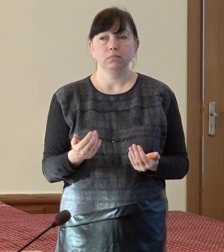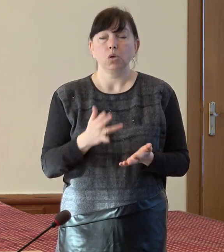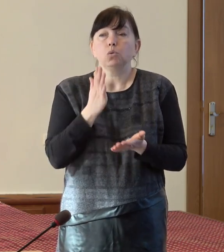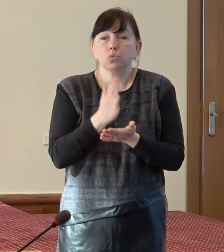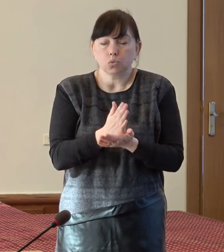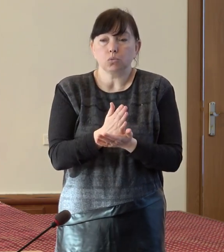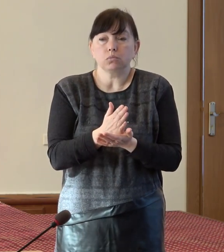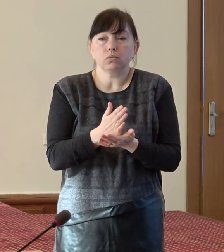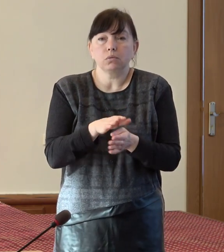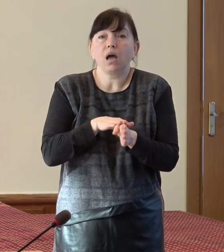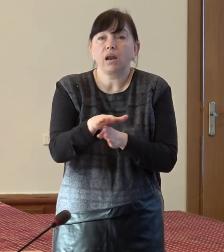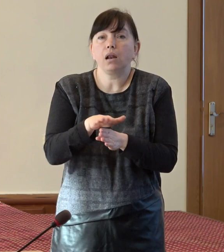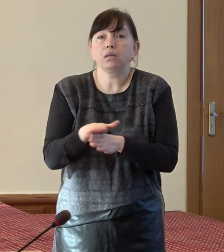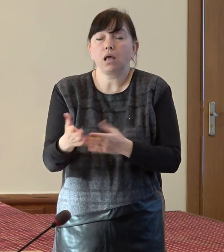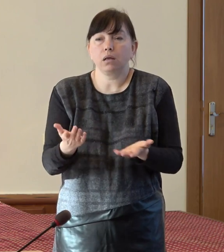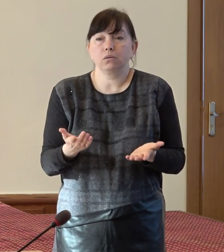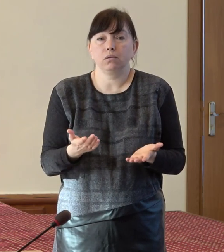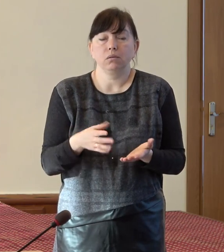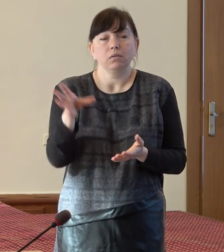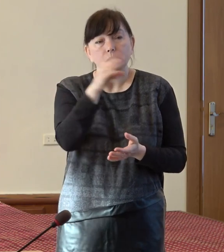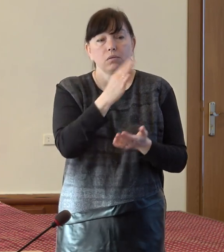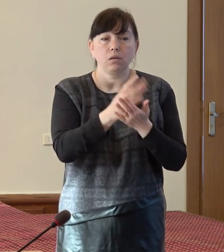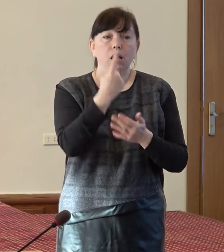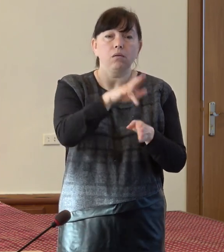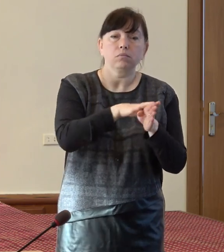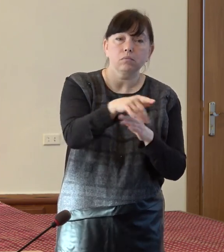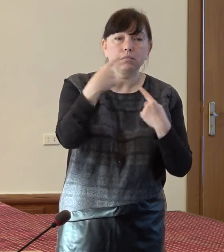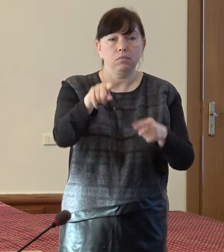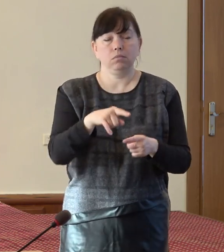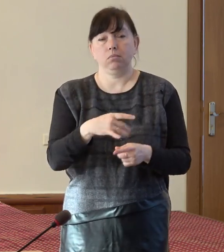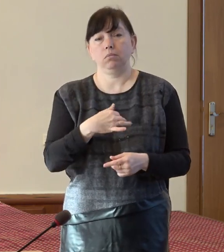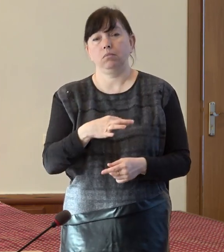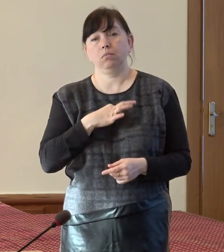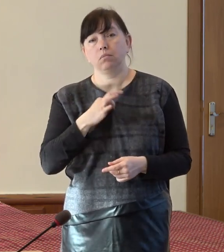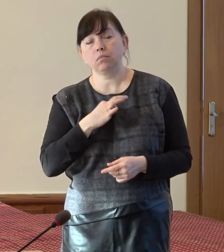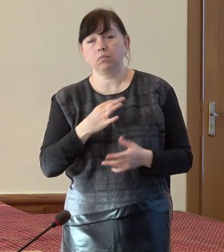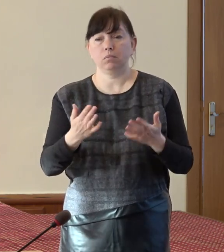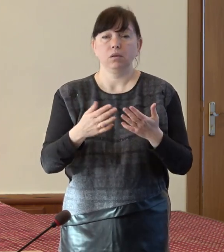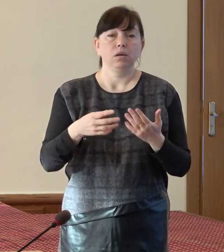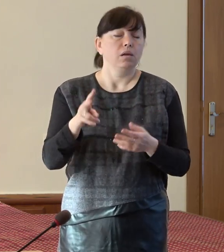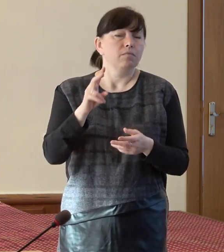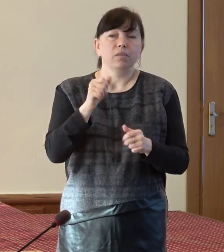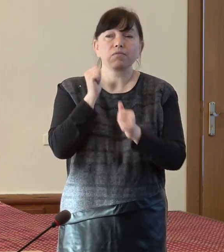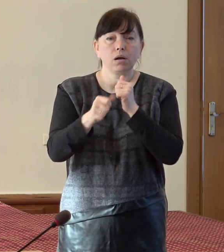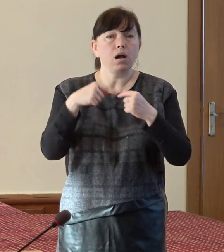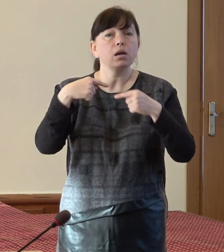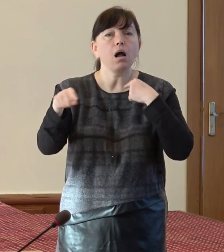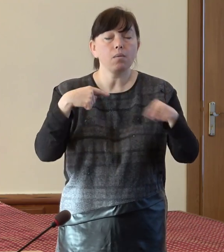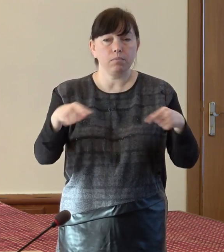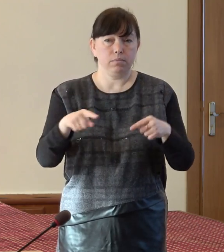sunt realizate de către toți actorii. Nu toți se implică în măsura care ar trebui să se implice,